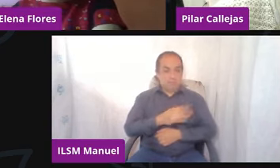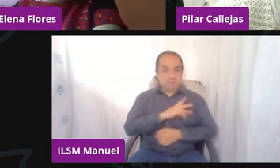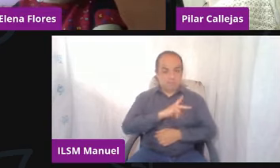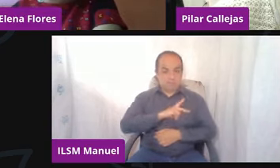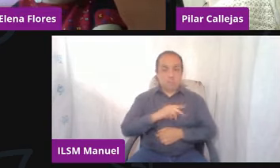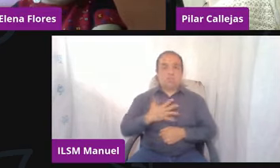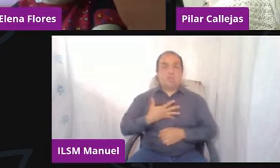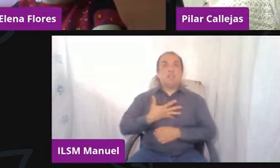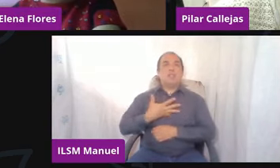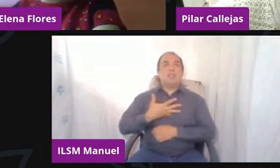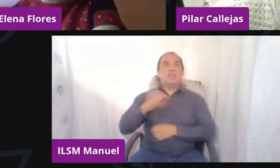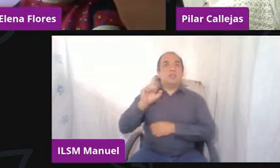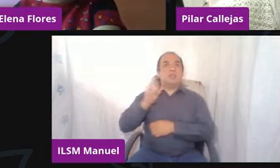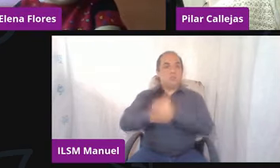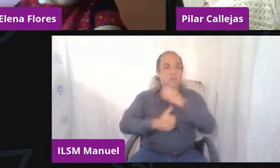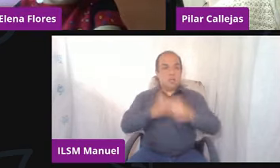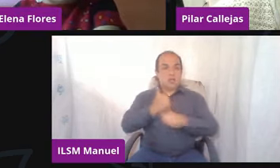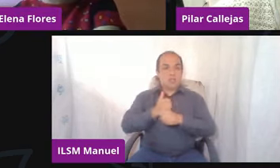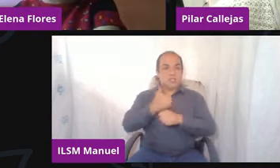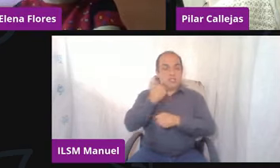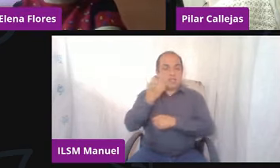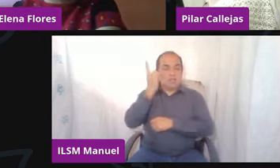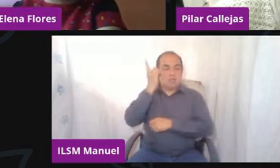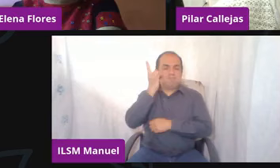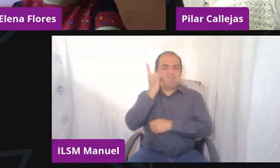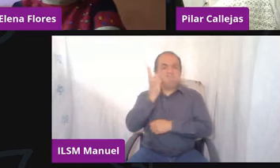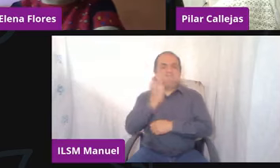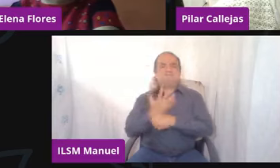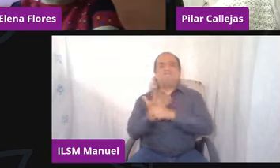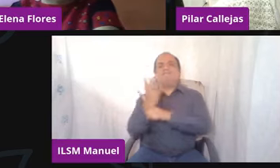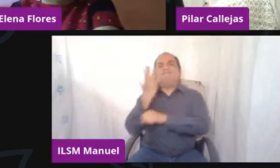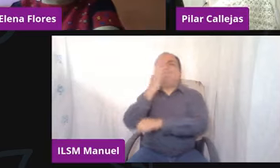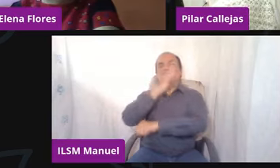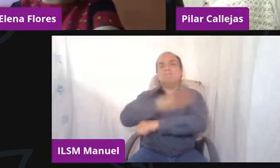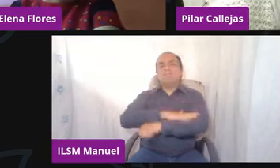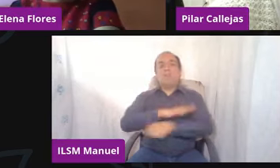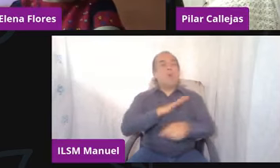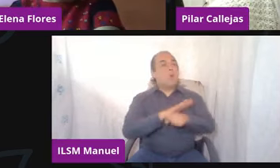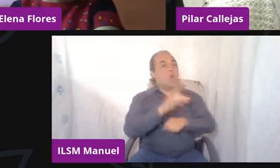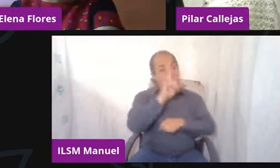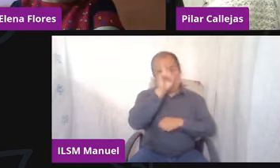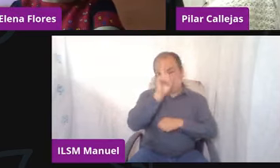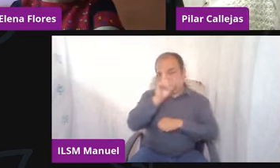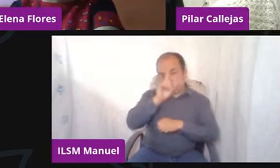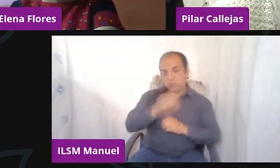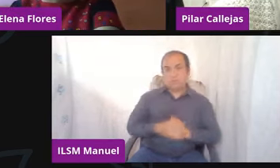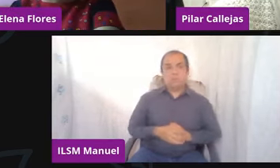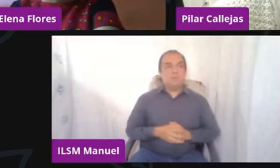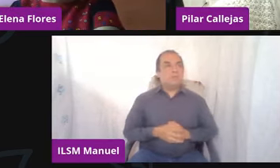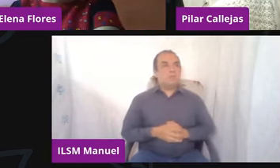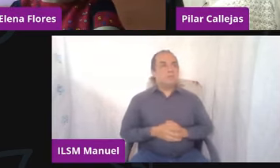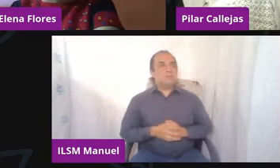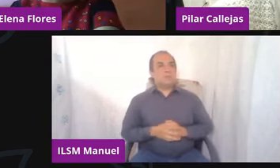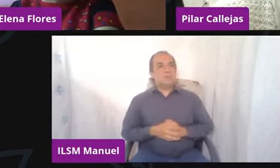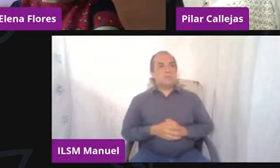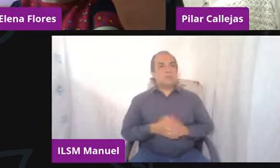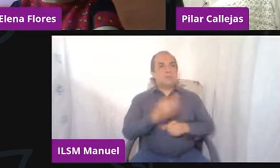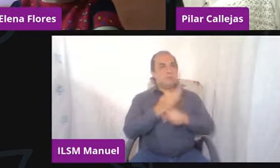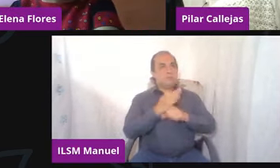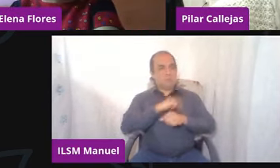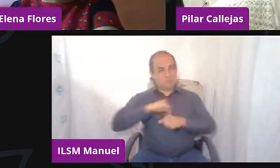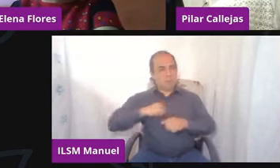Quisiera dormir todo el día. ¿Qué le podemos recomendar, doctora? Justo, justo lo que estábamos